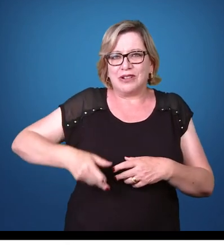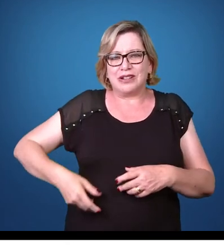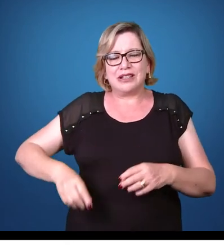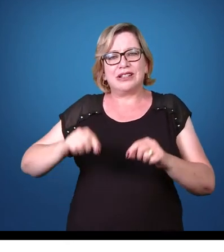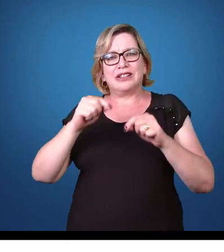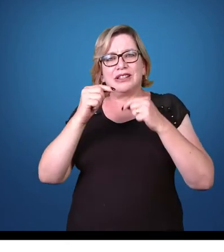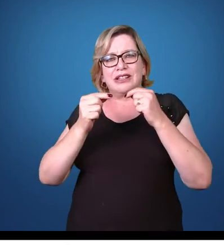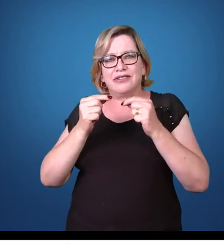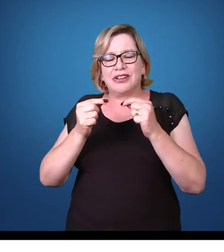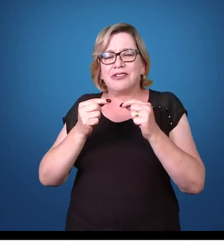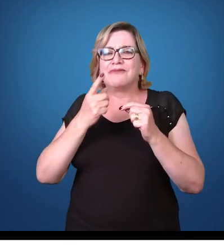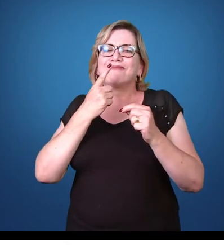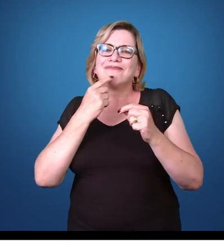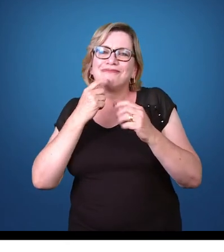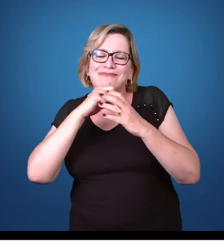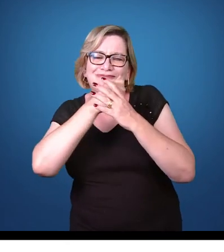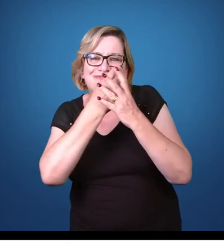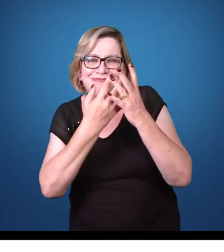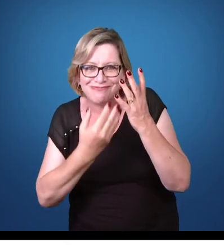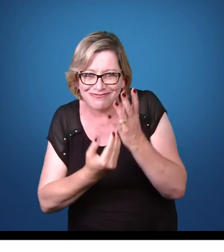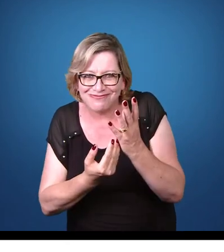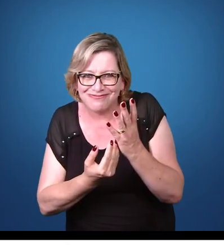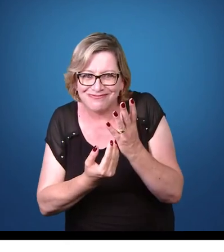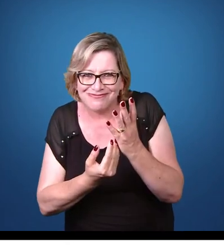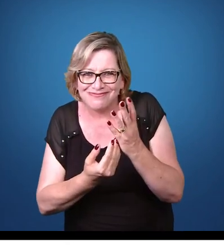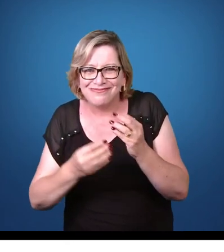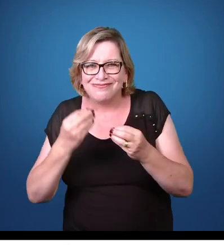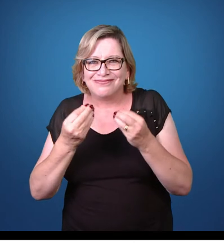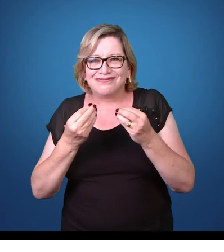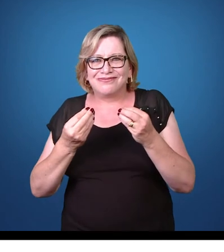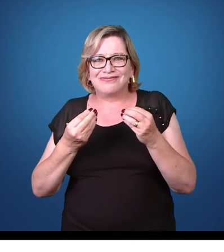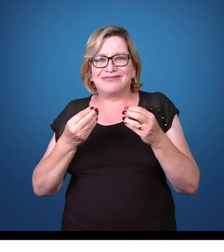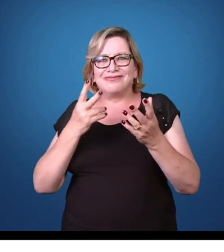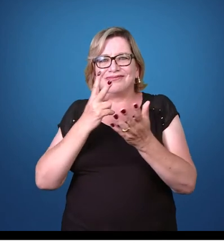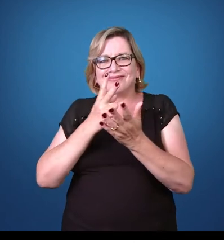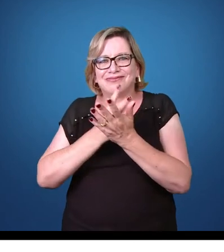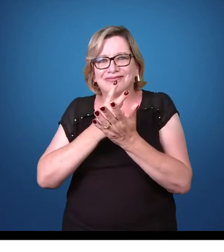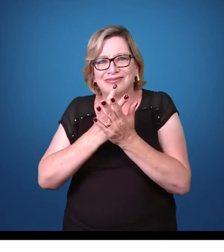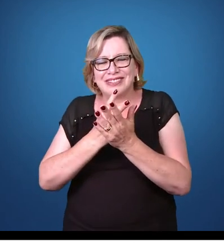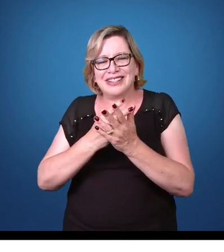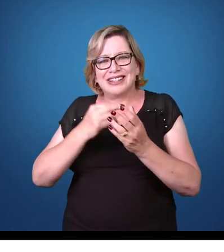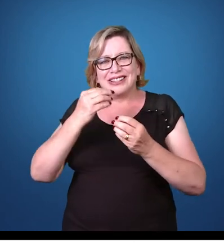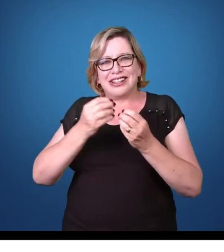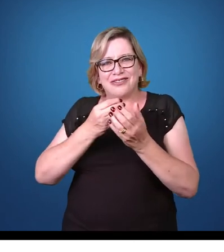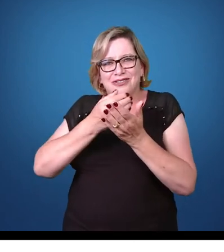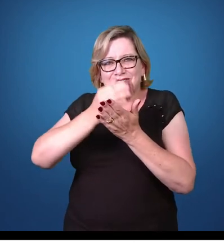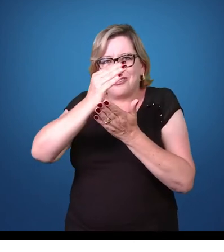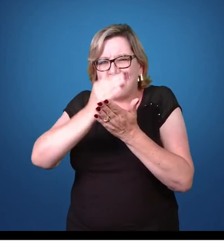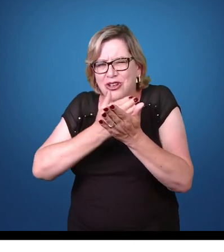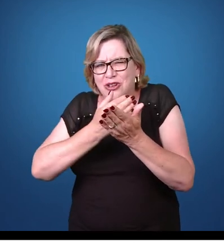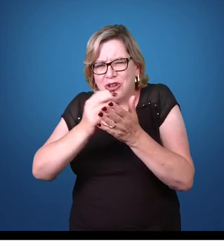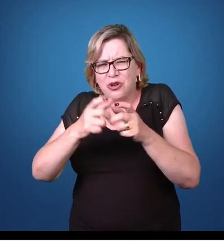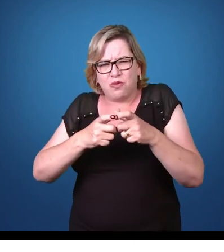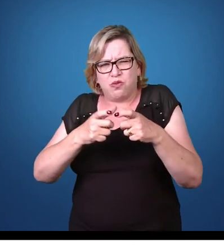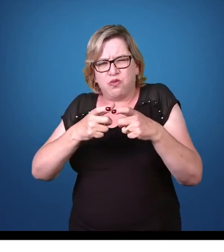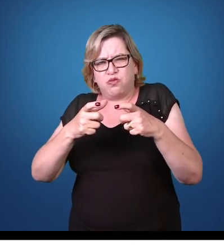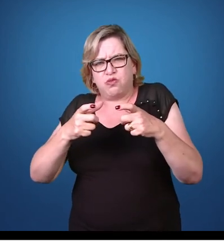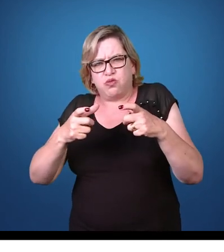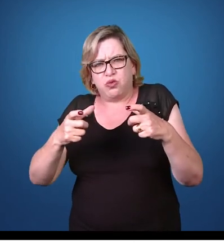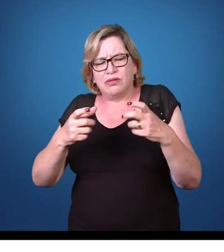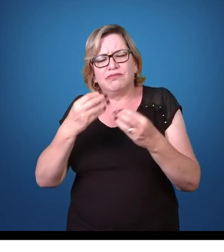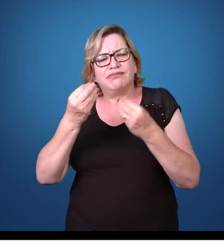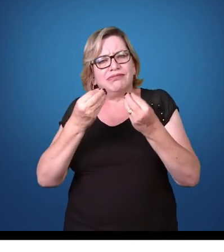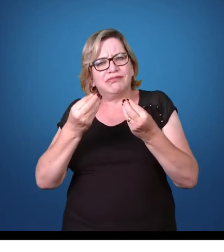invadem os glóbulos vermelhos do sangue, mantendo o ciclo de multiplicação e destruição. Ou seja, esses